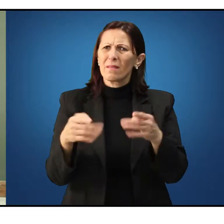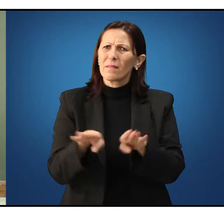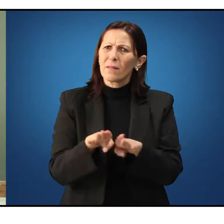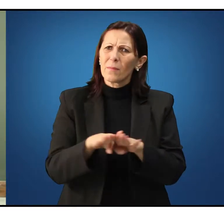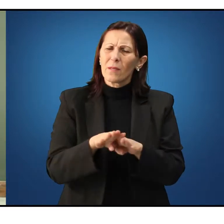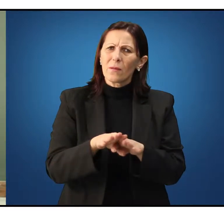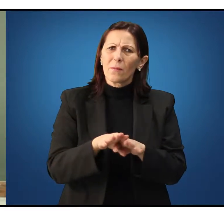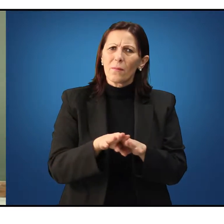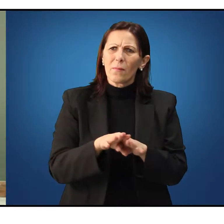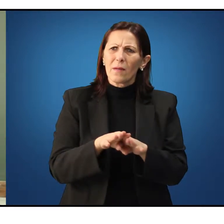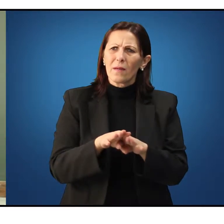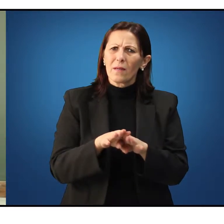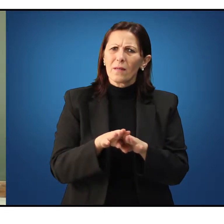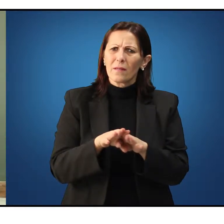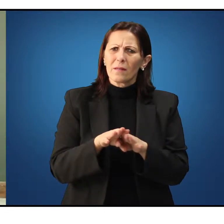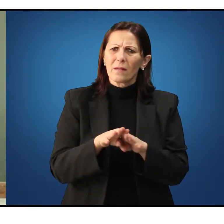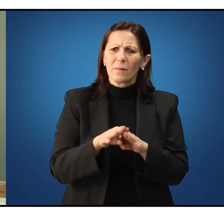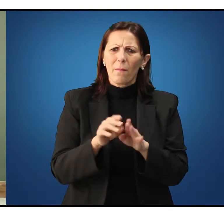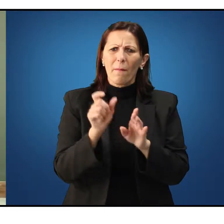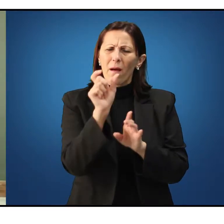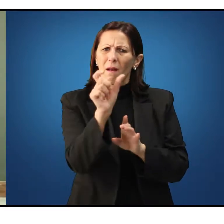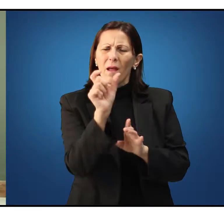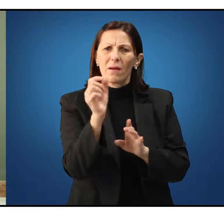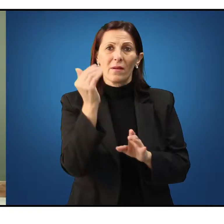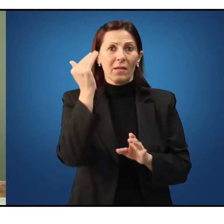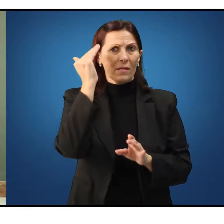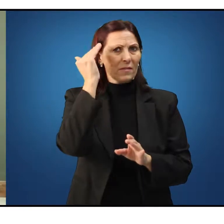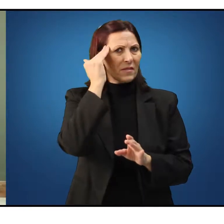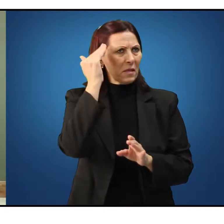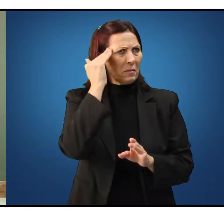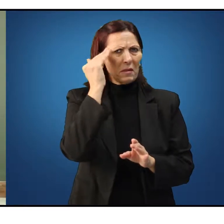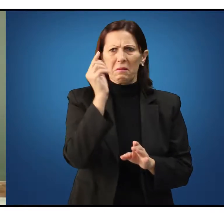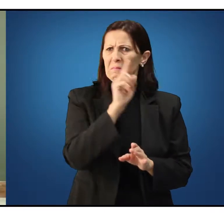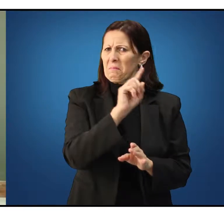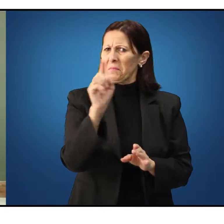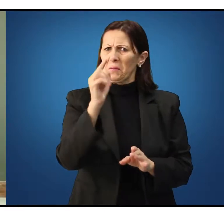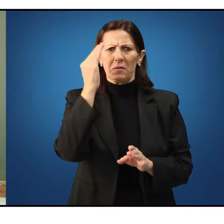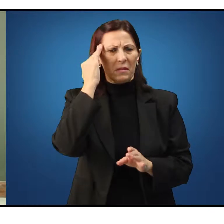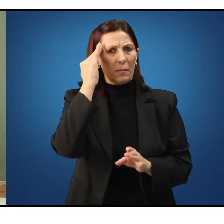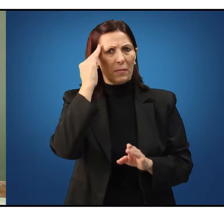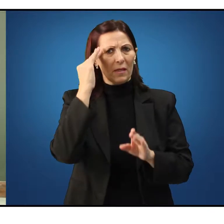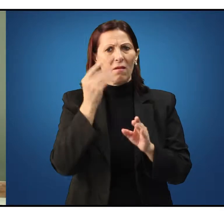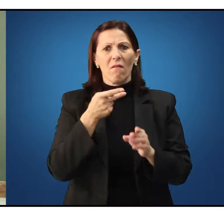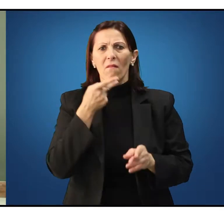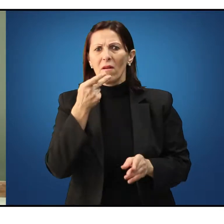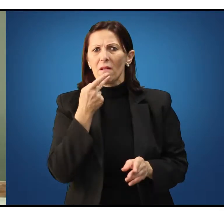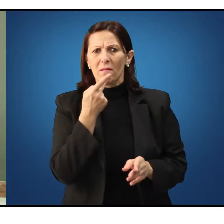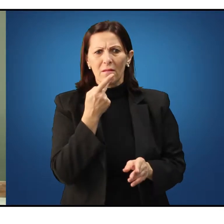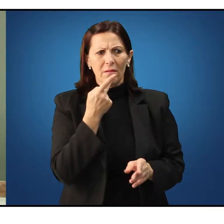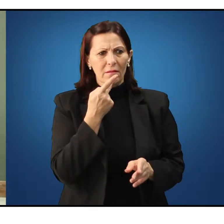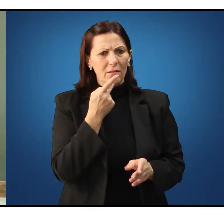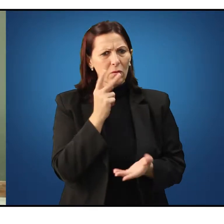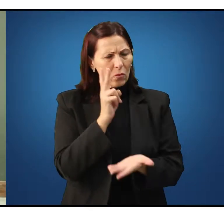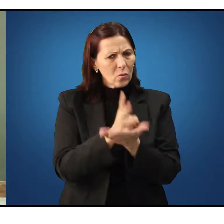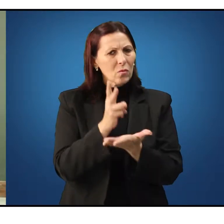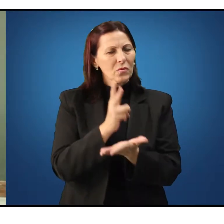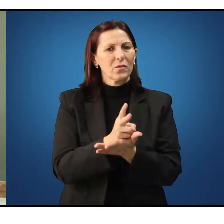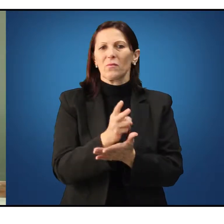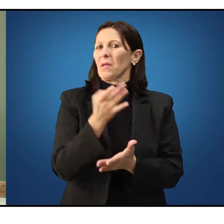uma expressão que dizia que saber e não saber dizer é ainda não saber.